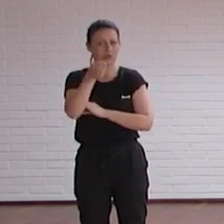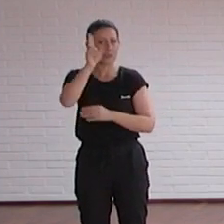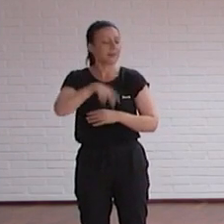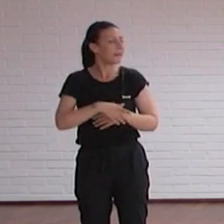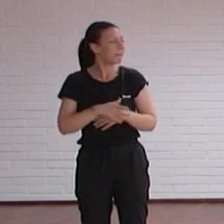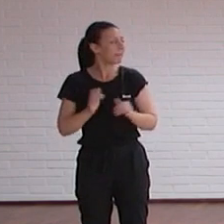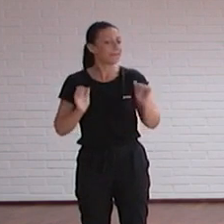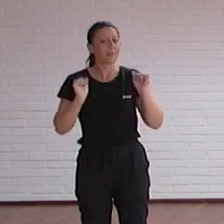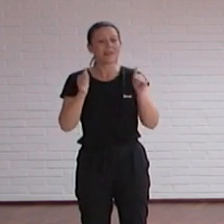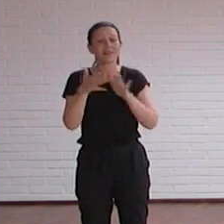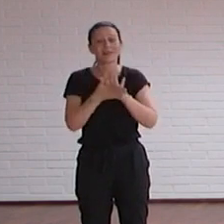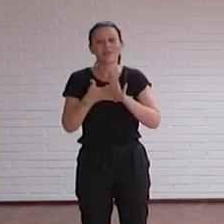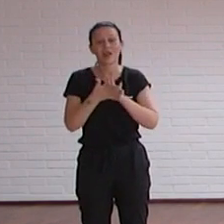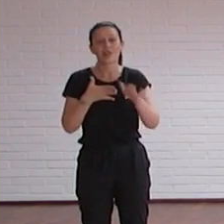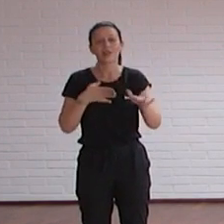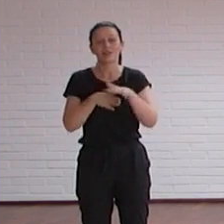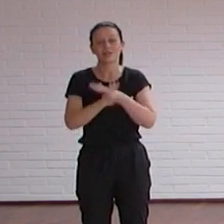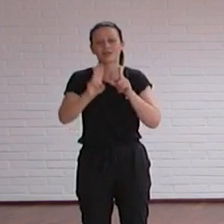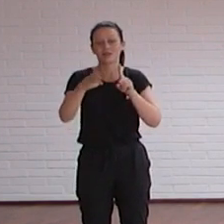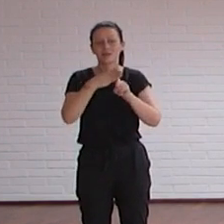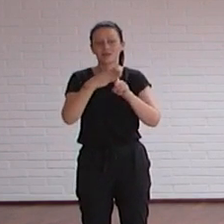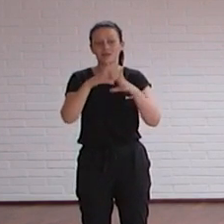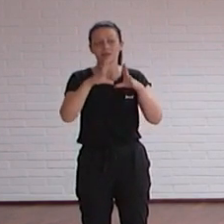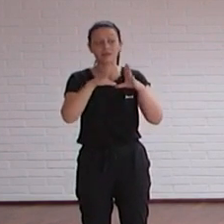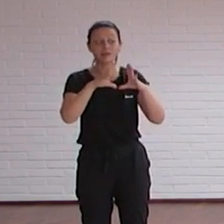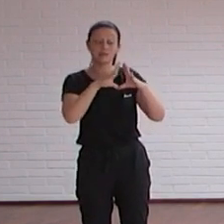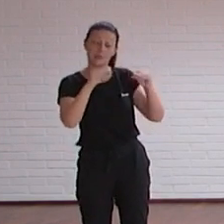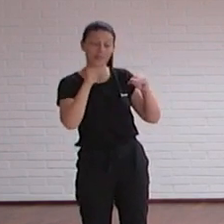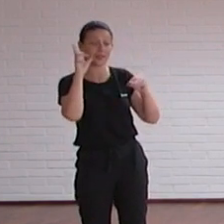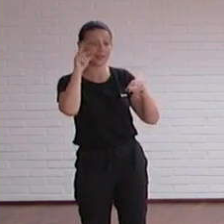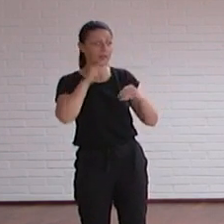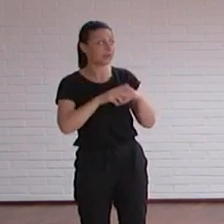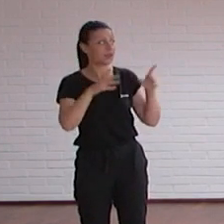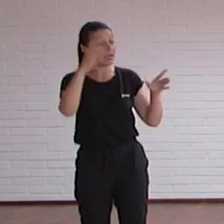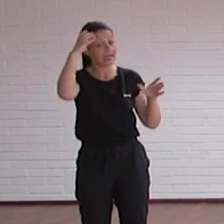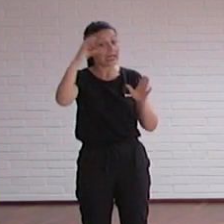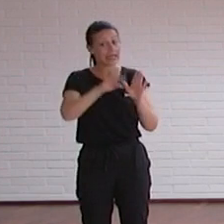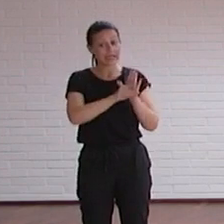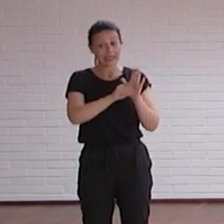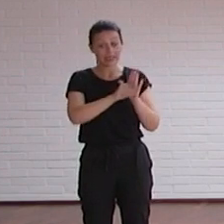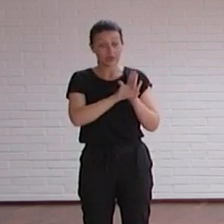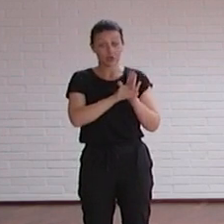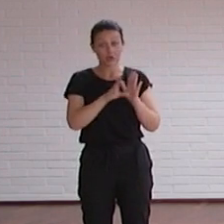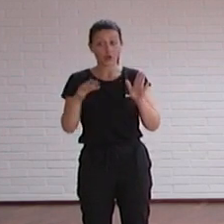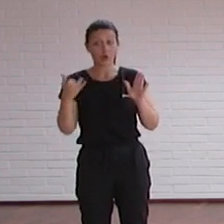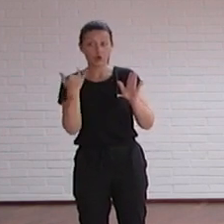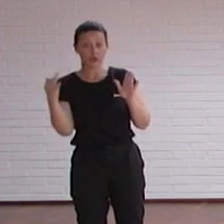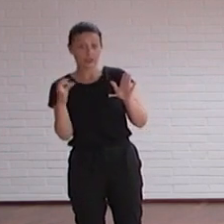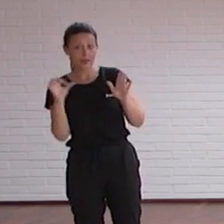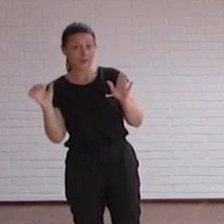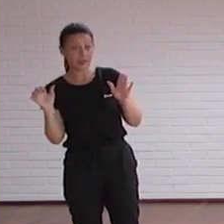empezar con la accesibilidad de la página web de la UA. Debido al Real Decreto que nos ha comentado ahora José María